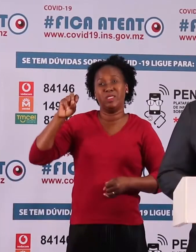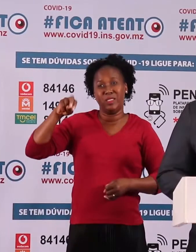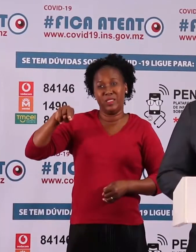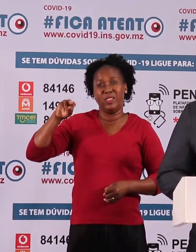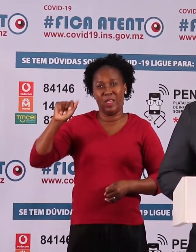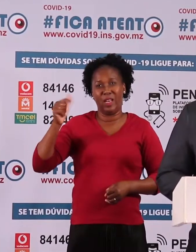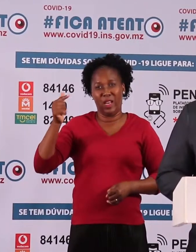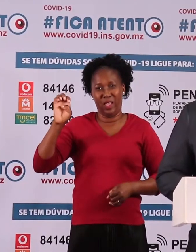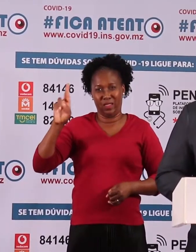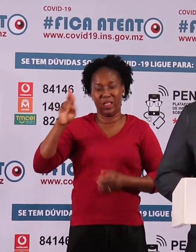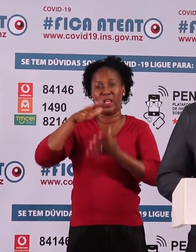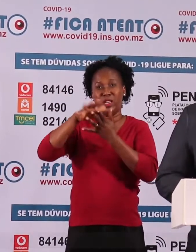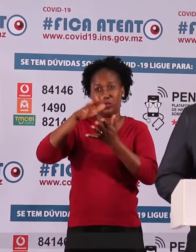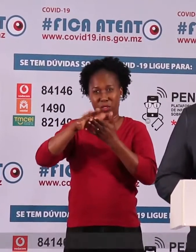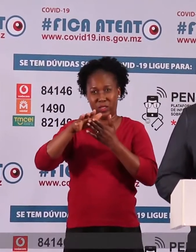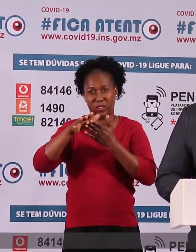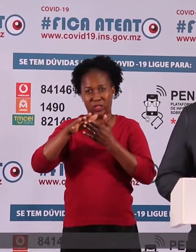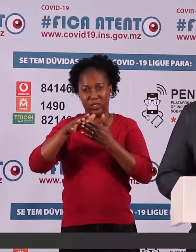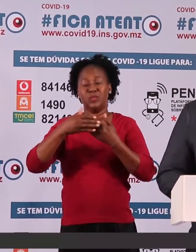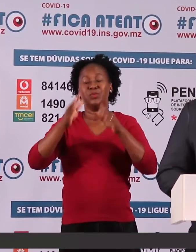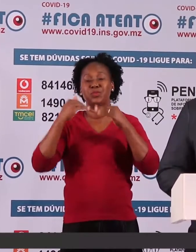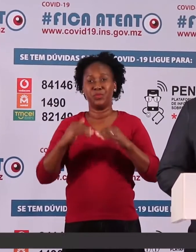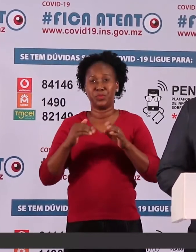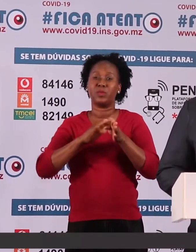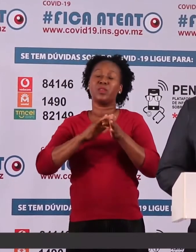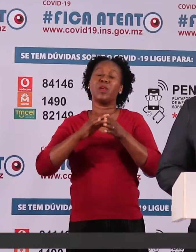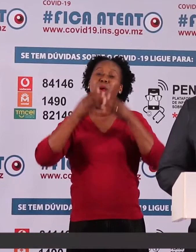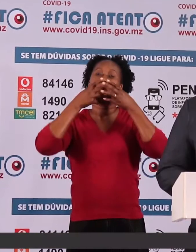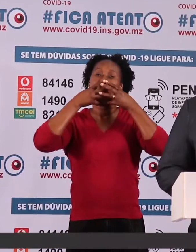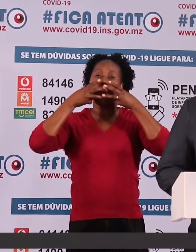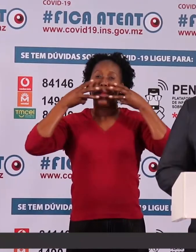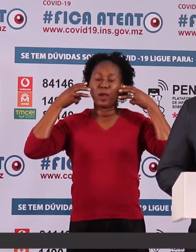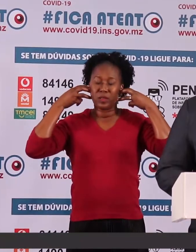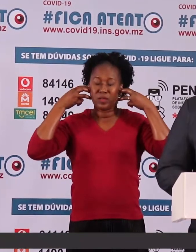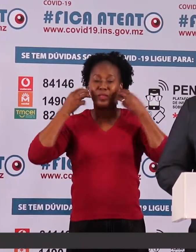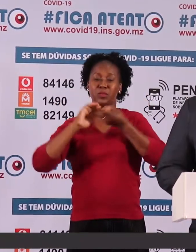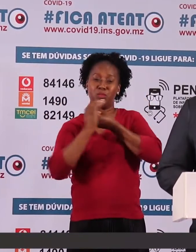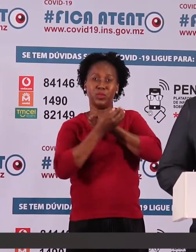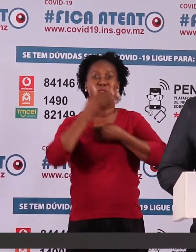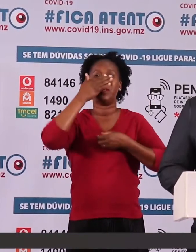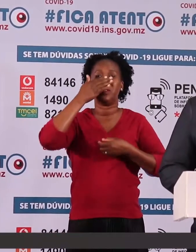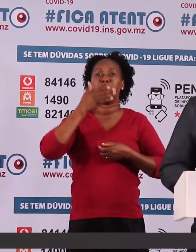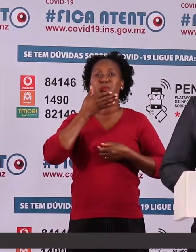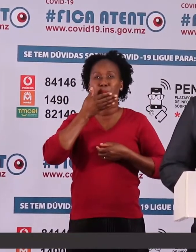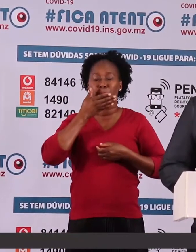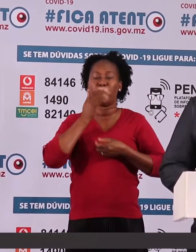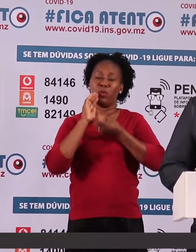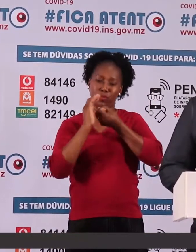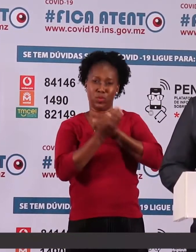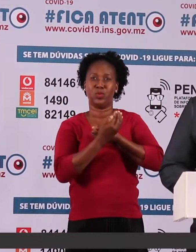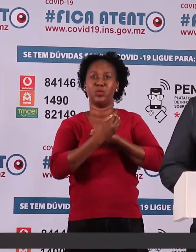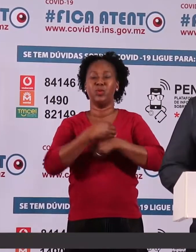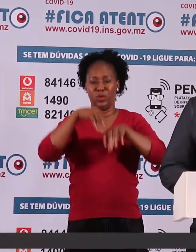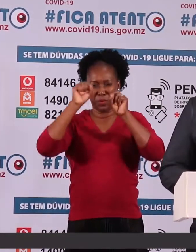O uso de máscaras de proteção do nariz e da boca é obrigatório no